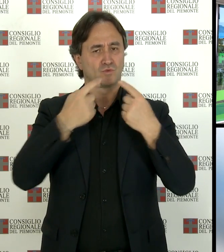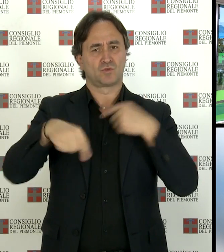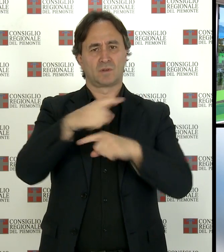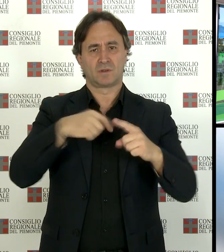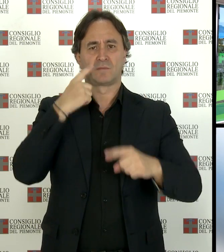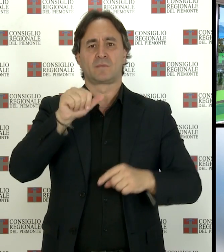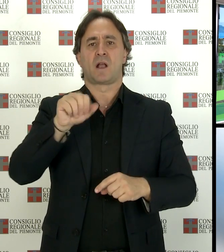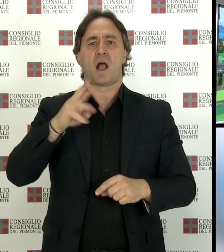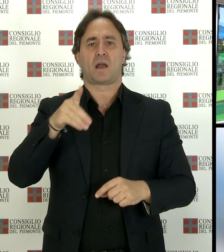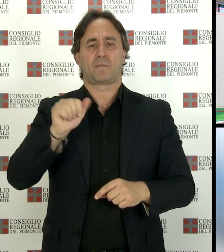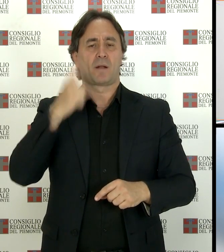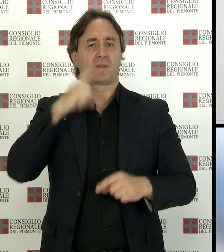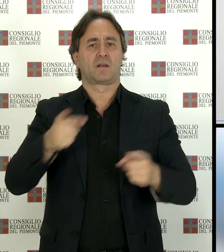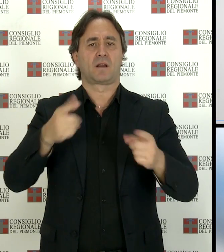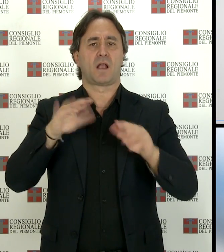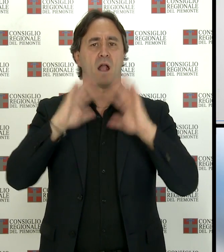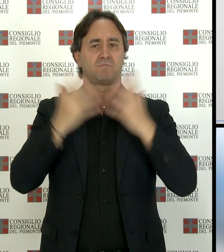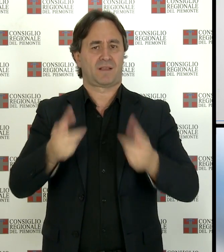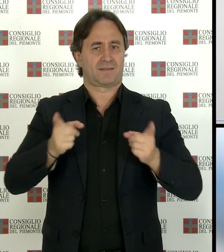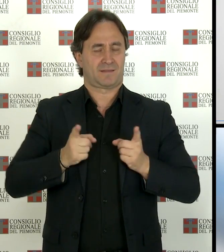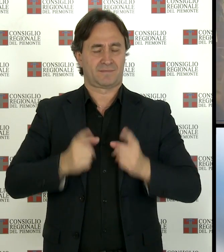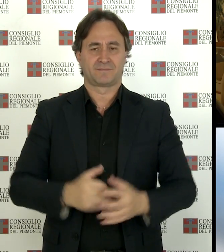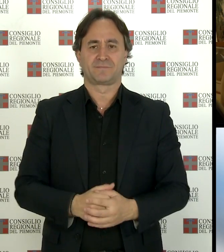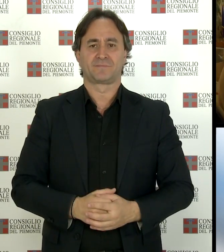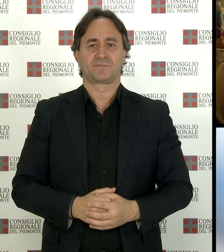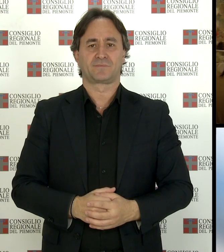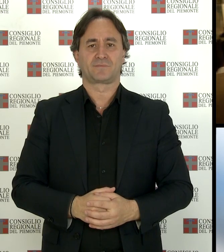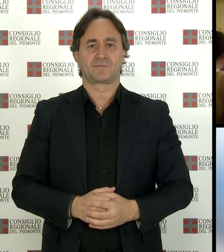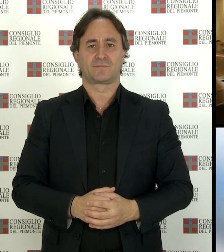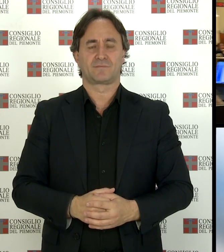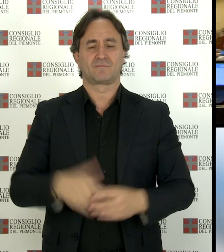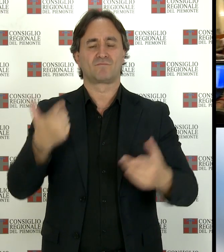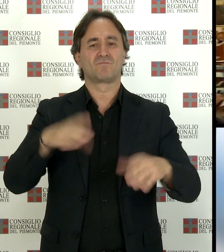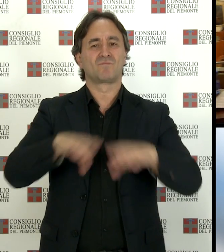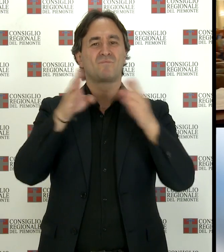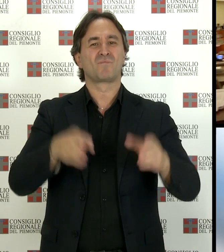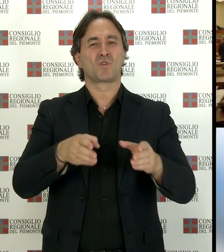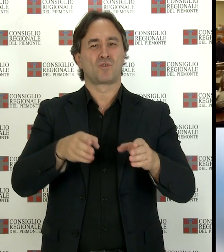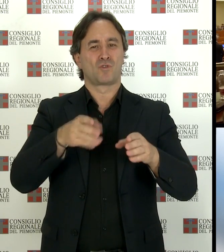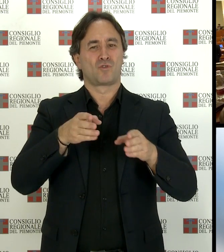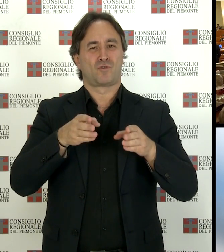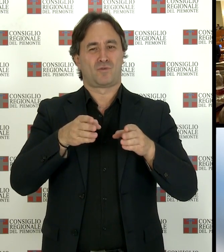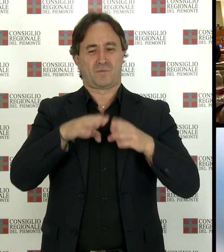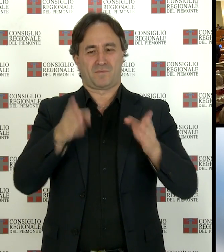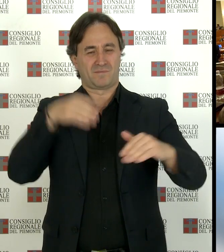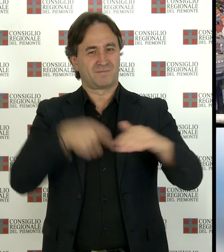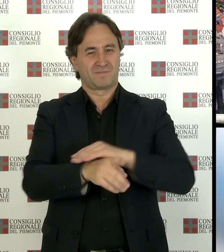protezione ambientale in copertina il sottopasso di corso grosseto a torino produrrà benefici all'intero sistema della